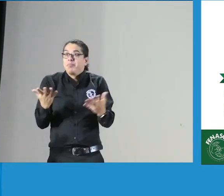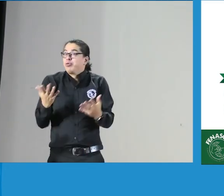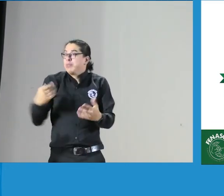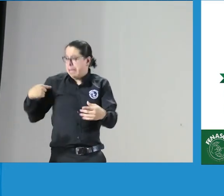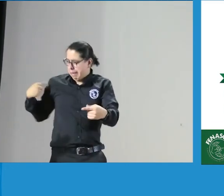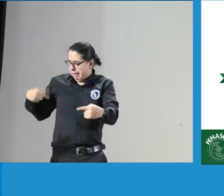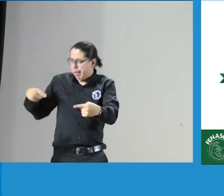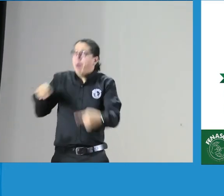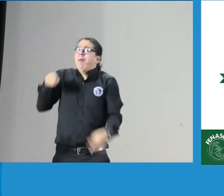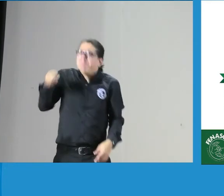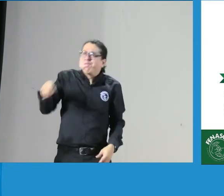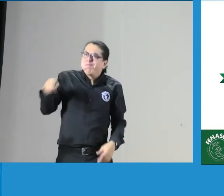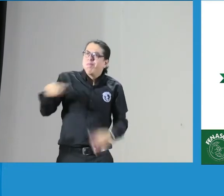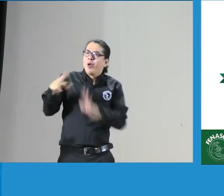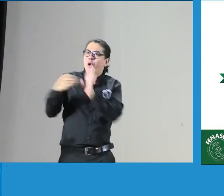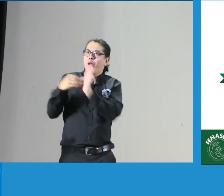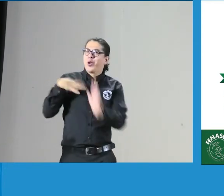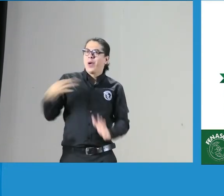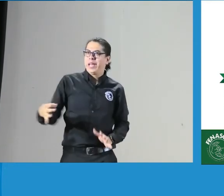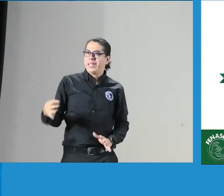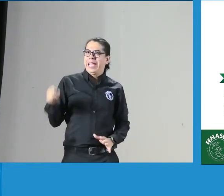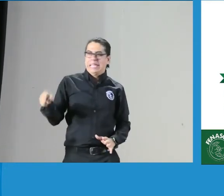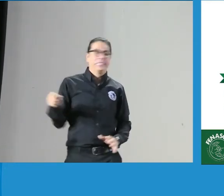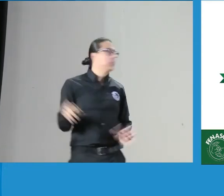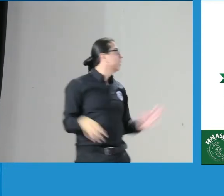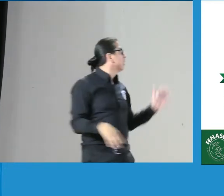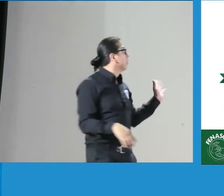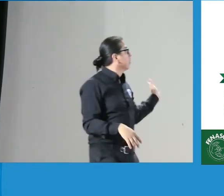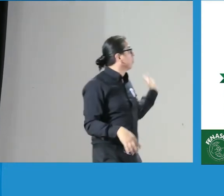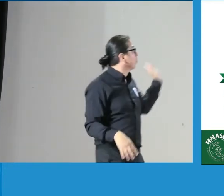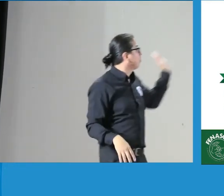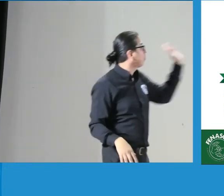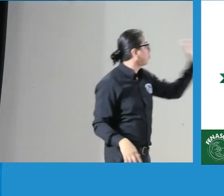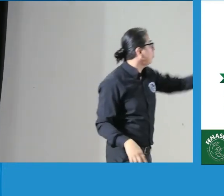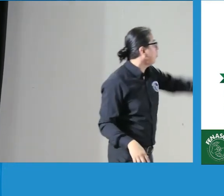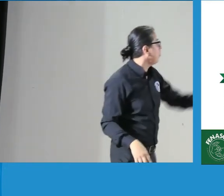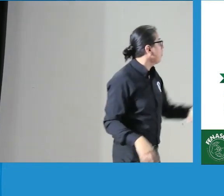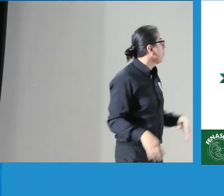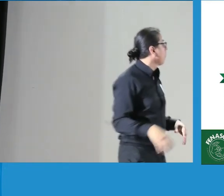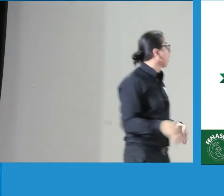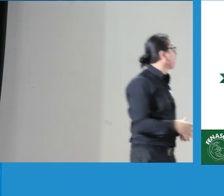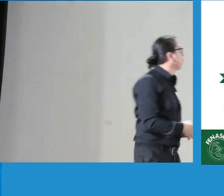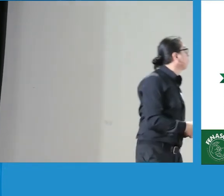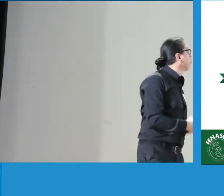entonces si nosotros nos damos cuenta de todos los antecedentes del código de ética